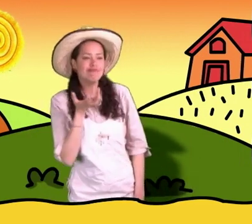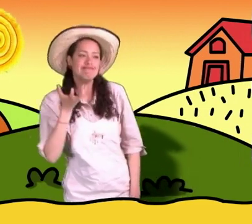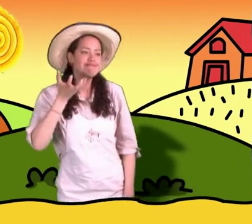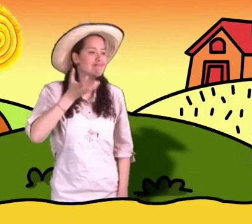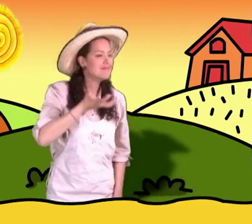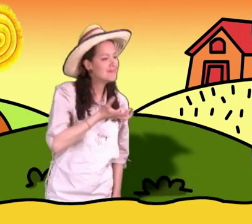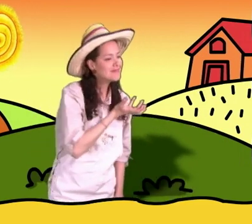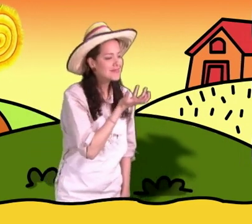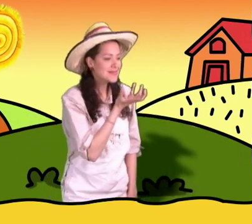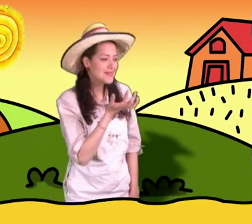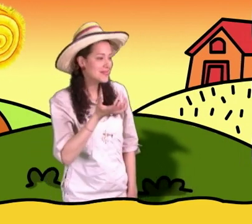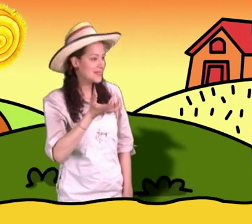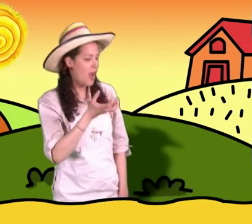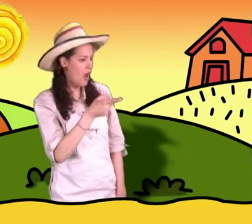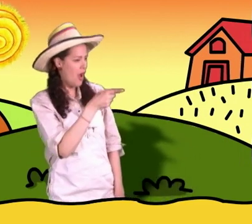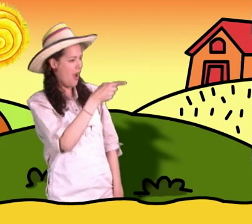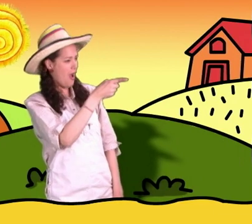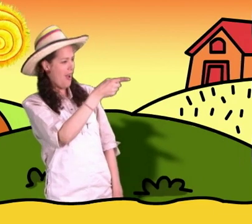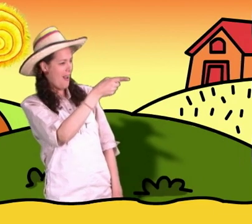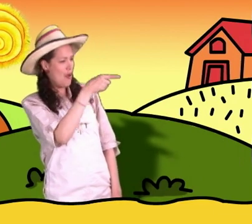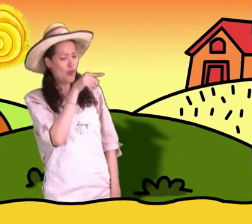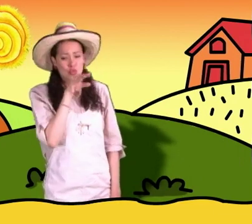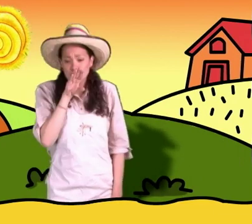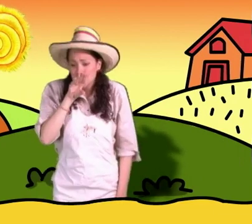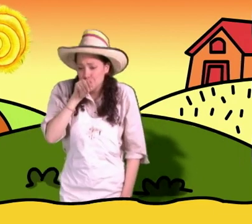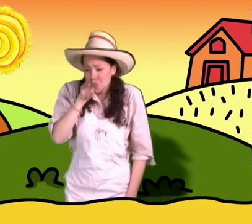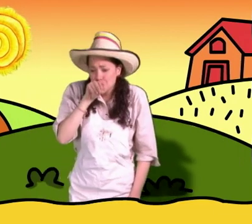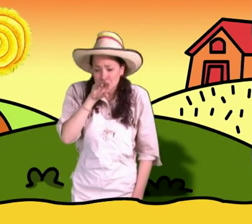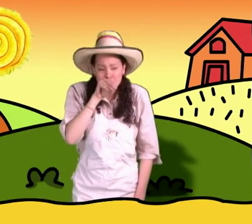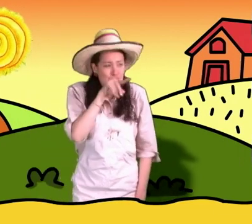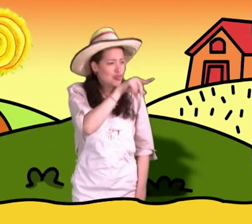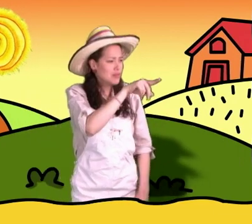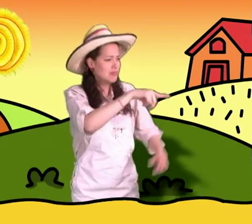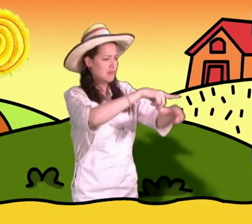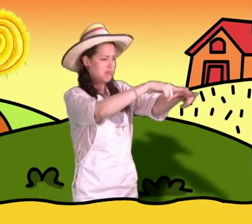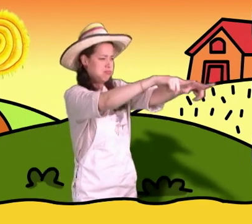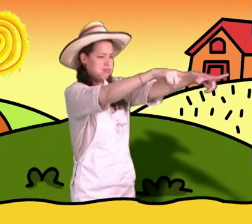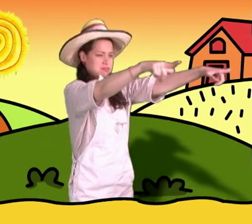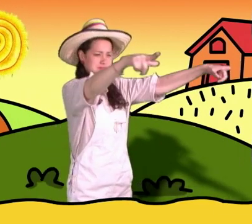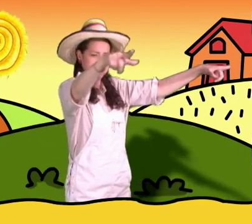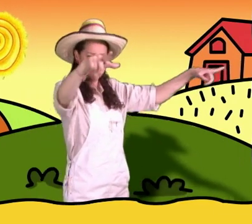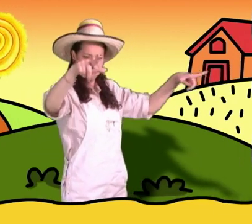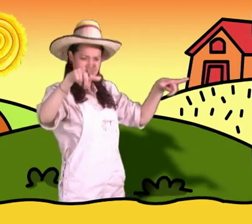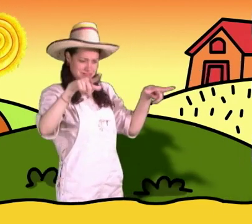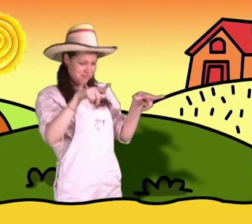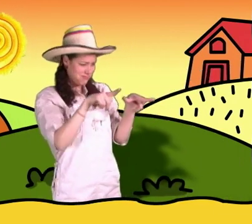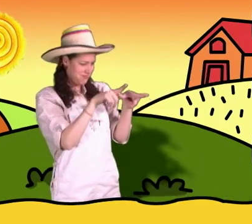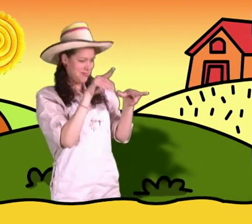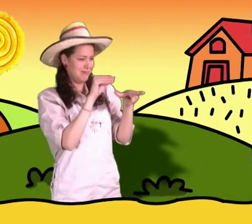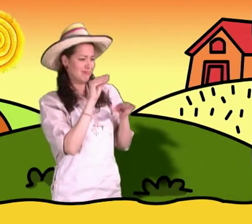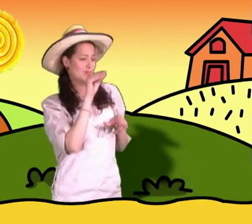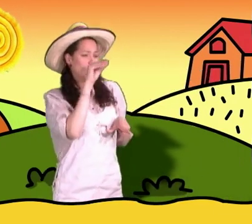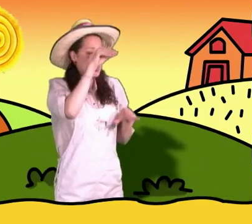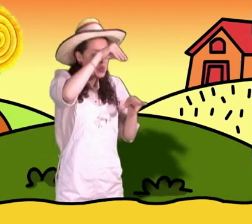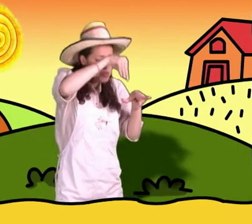Busquemos más animales. Miren, allí en el lago encontramos los patos.